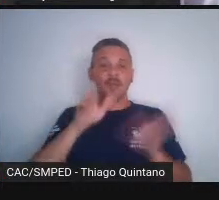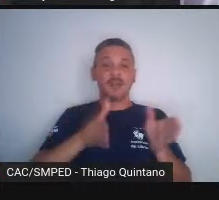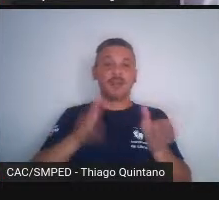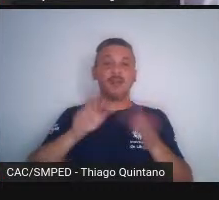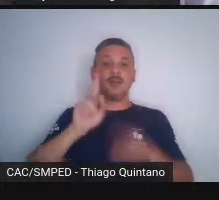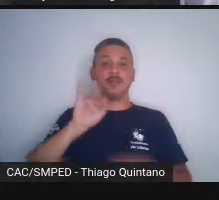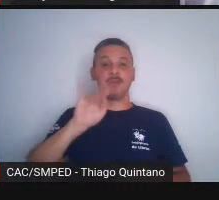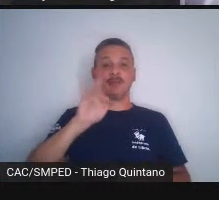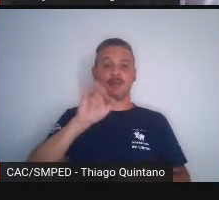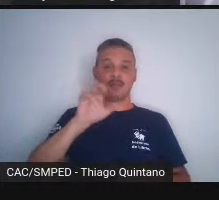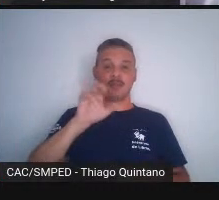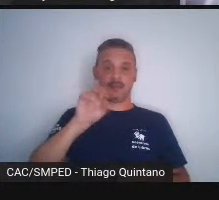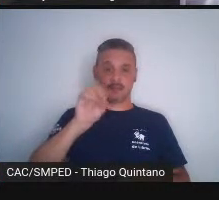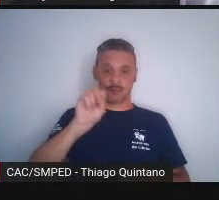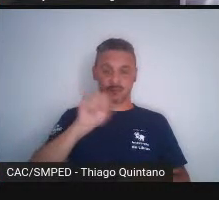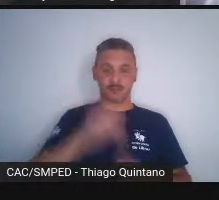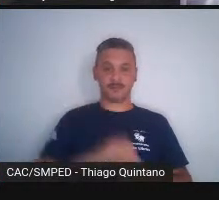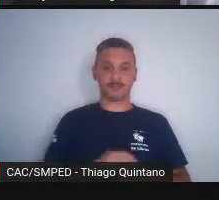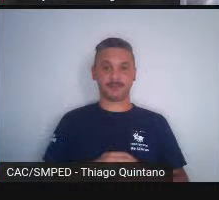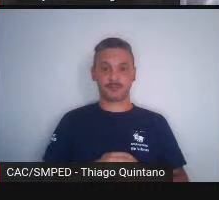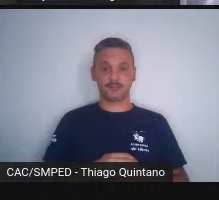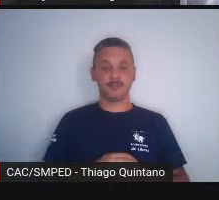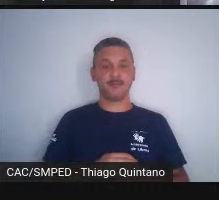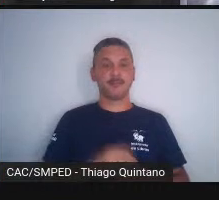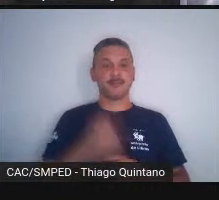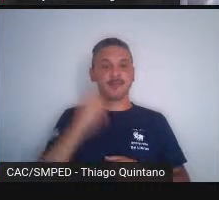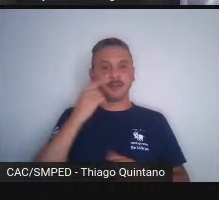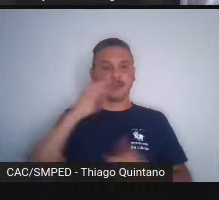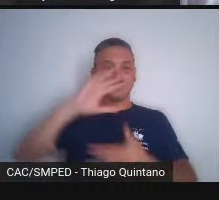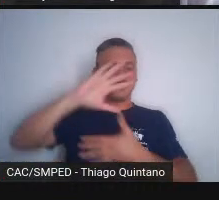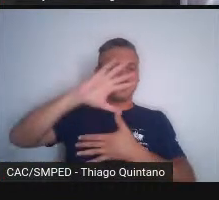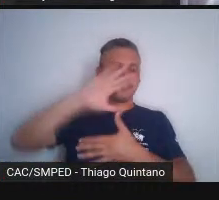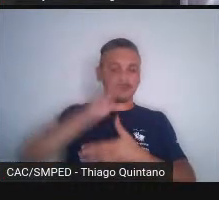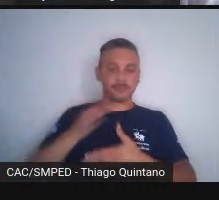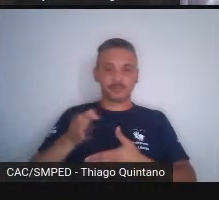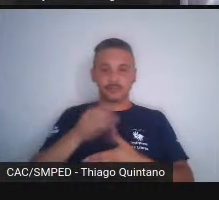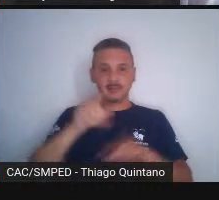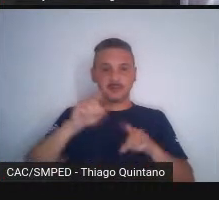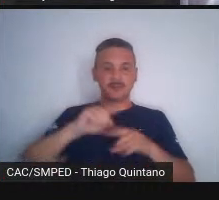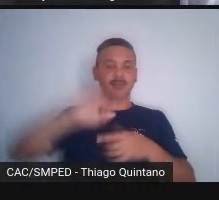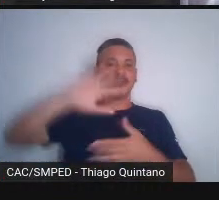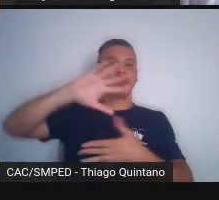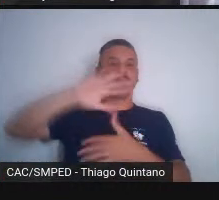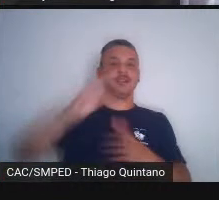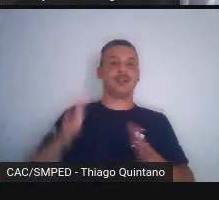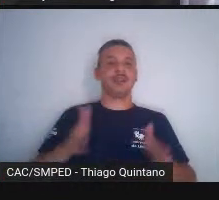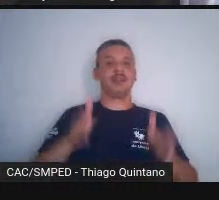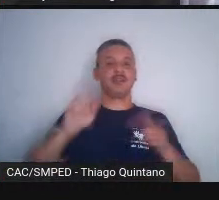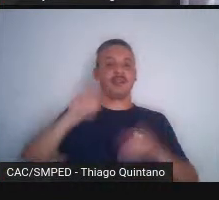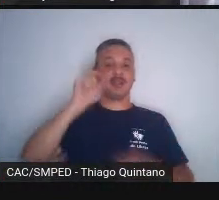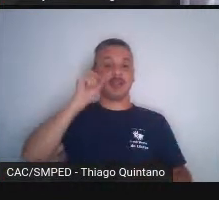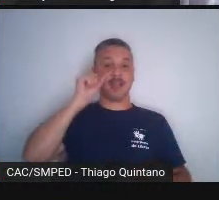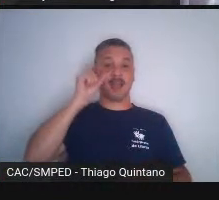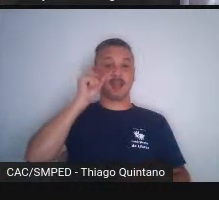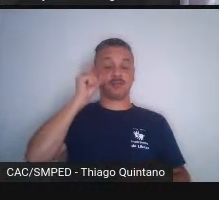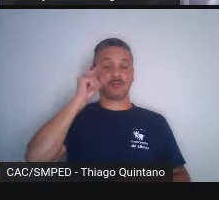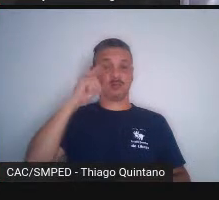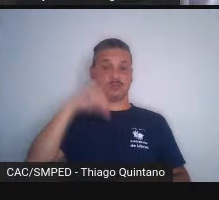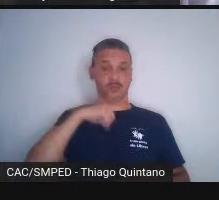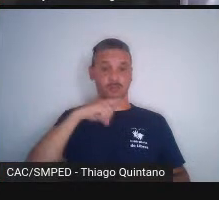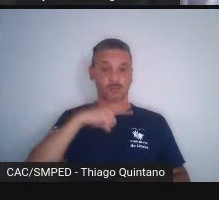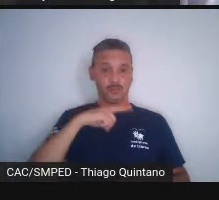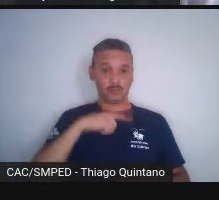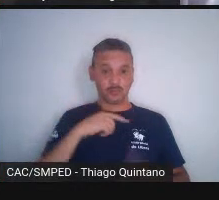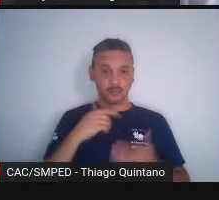mas aqui está o traçado original do rio, que é esse azul, o rio era assim, cheio de